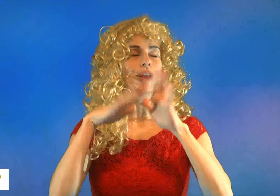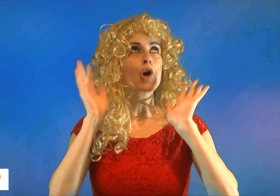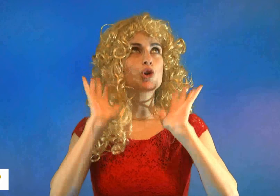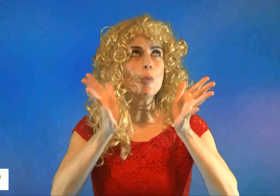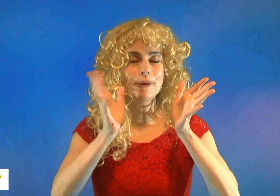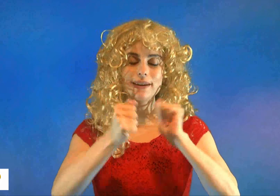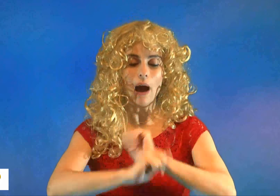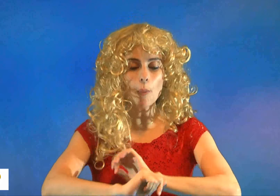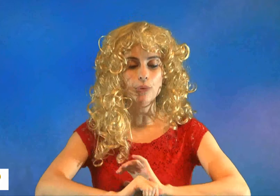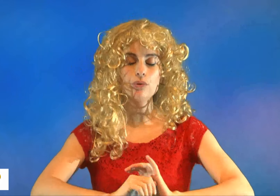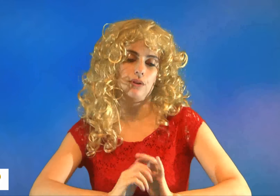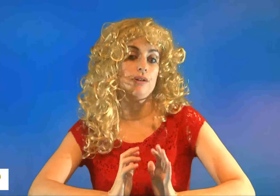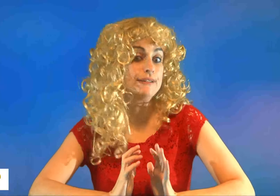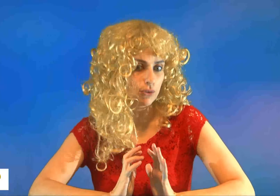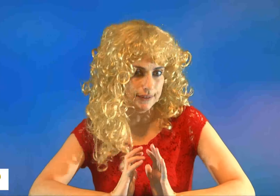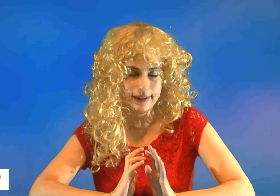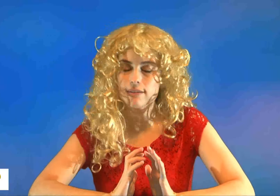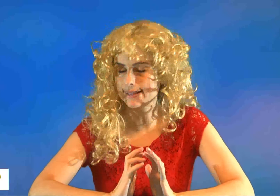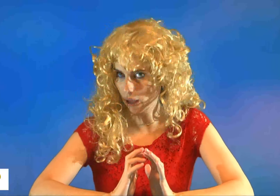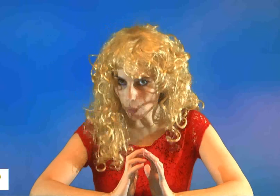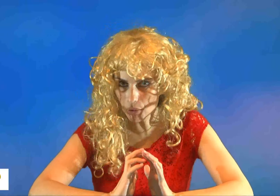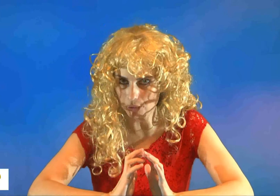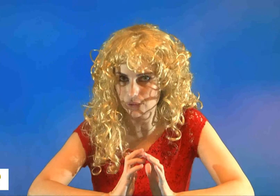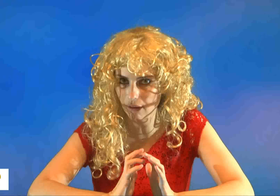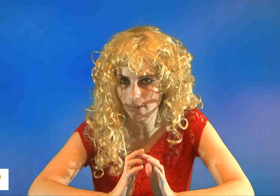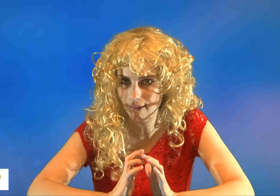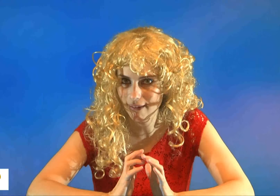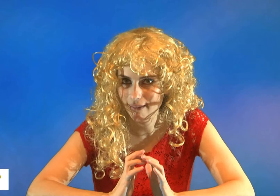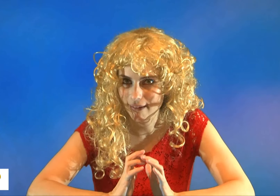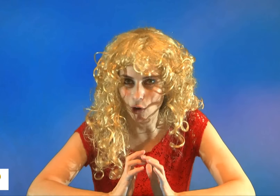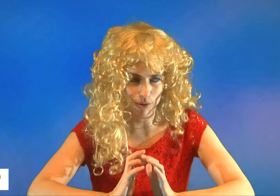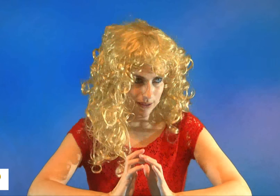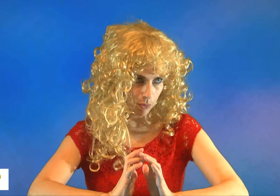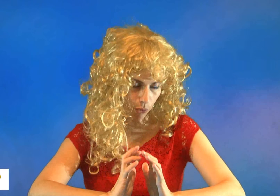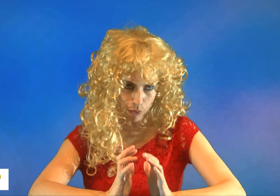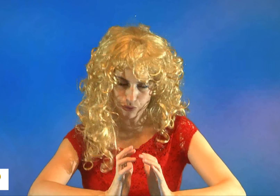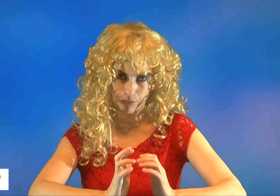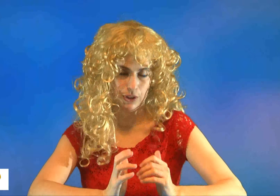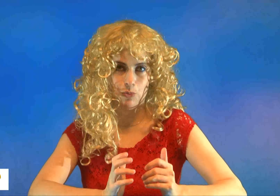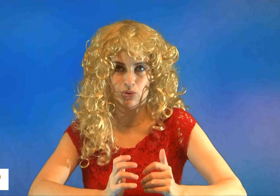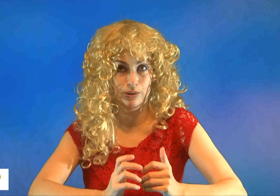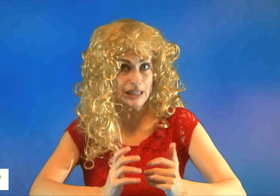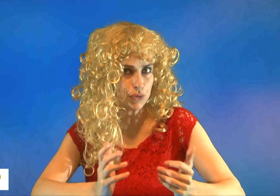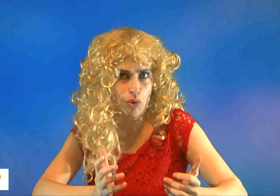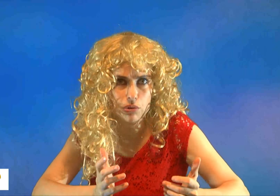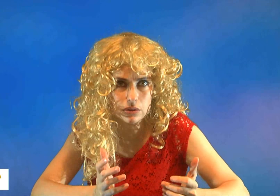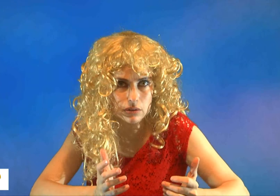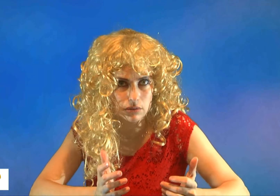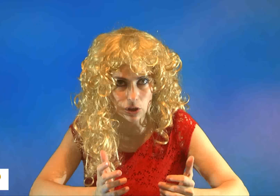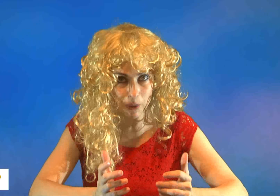Copé impose l'identité scabreuse. Ça me cause comme une espèce de névrose qui se